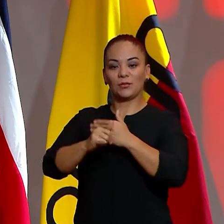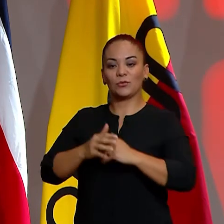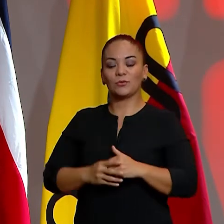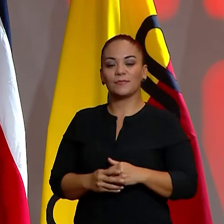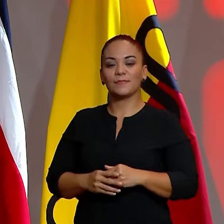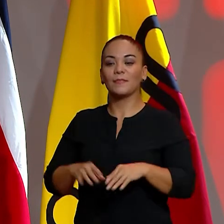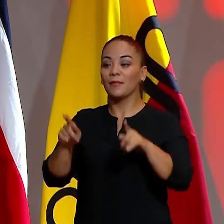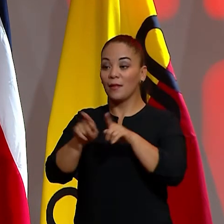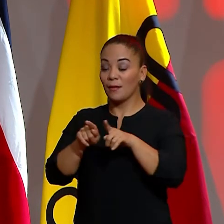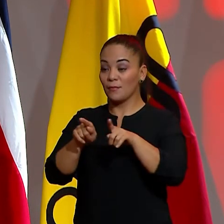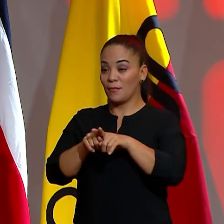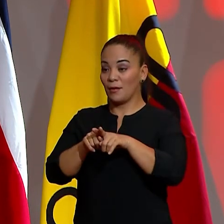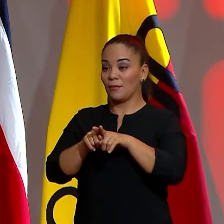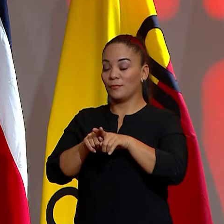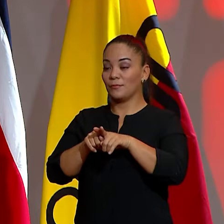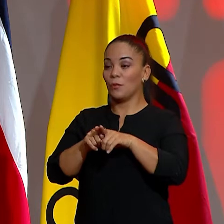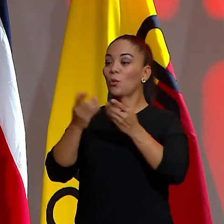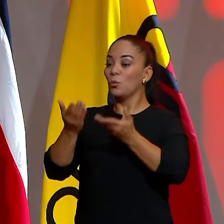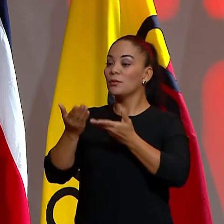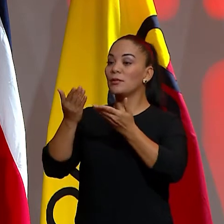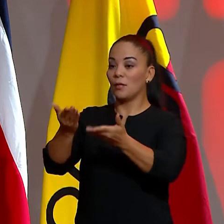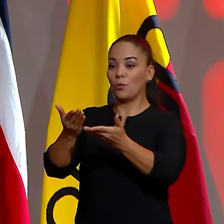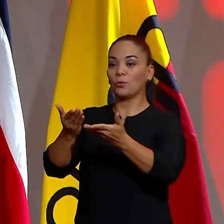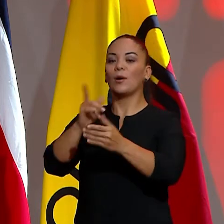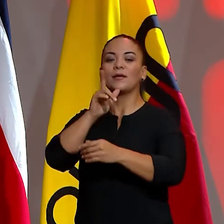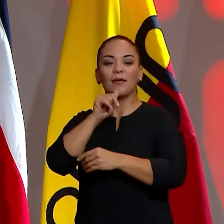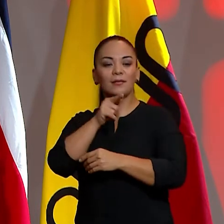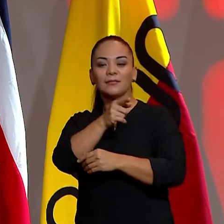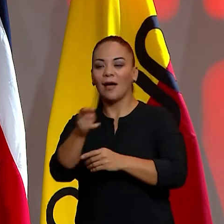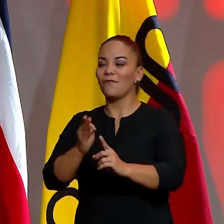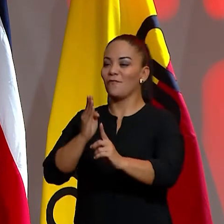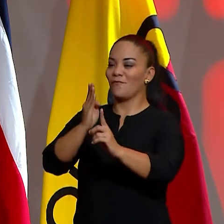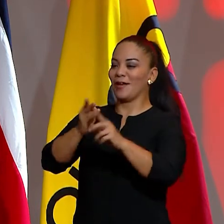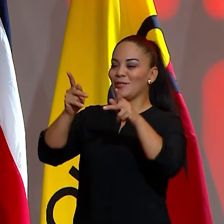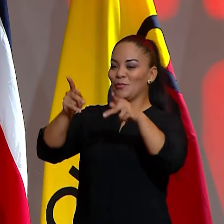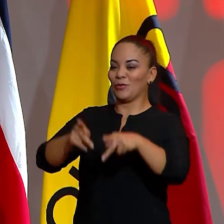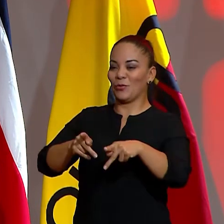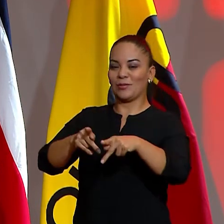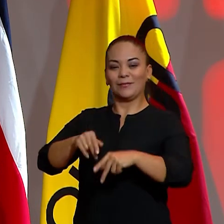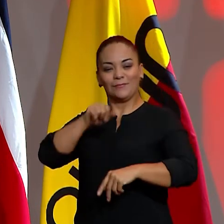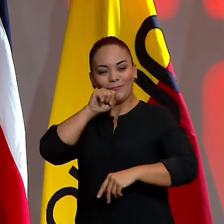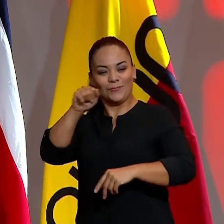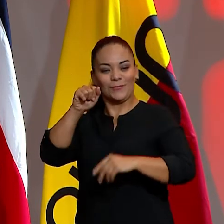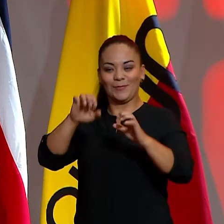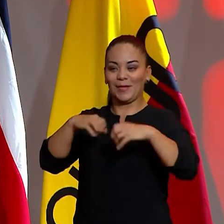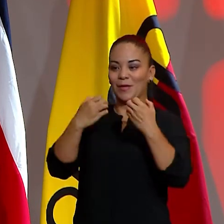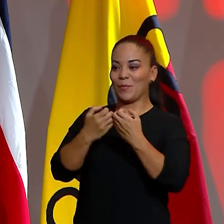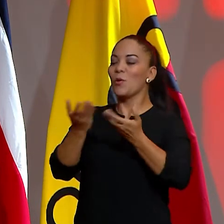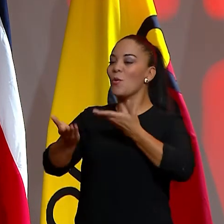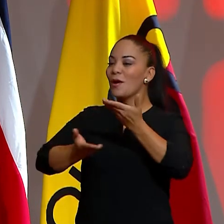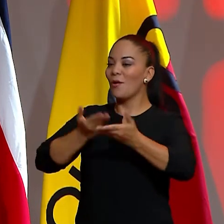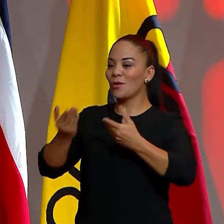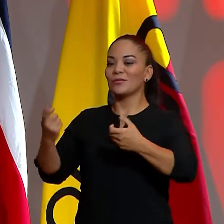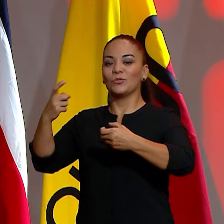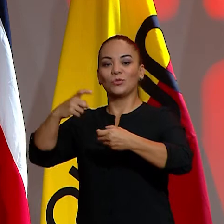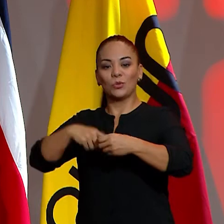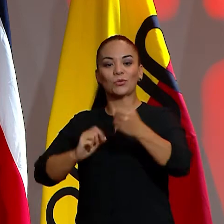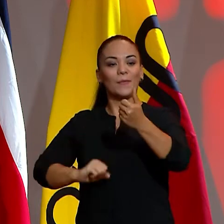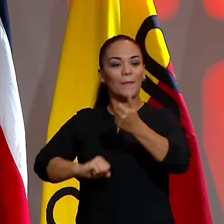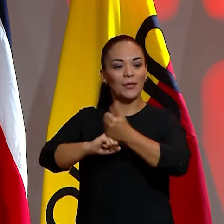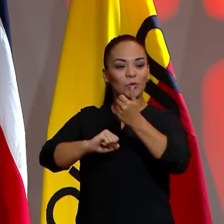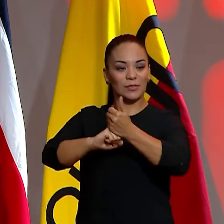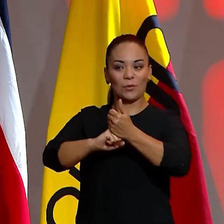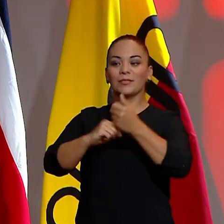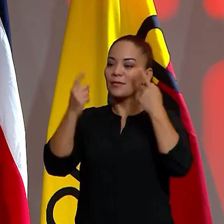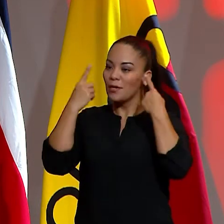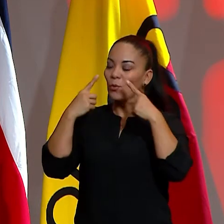Pero, sobre todo, un tributo a sus fieles aficionados, socios, colaboradores y patrocinadores que le